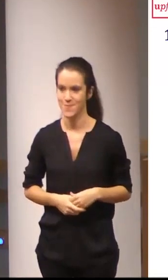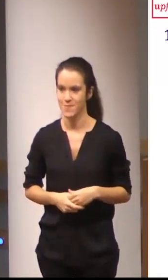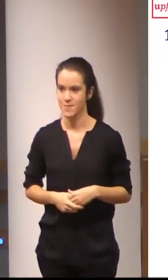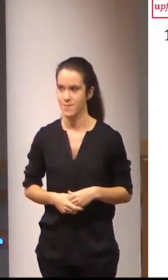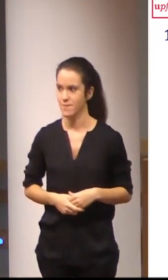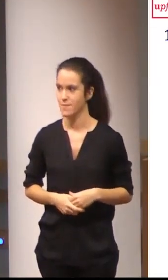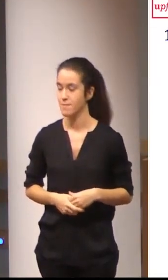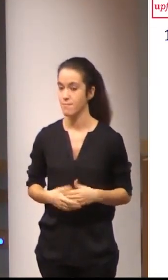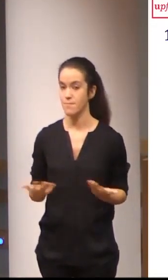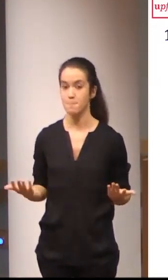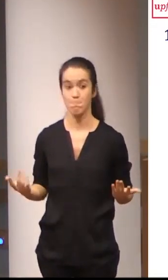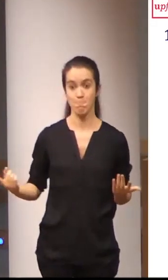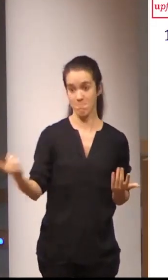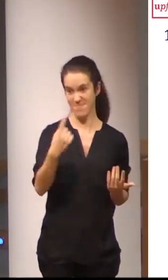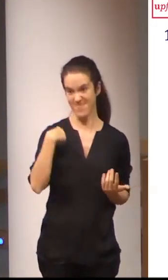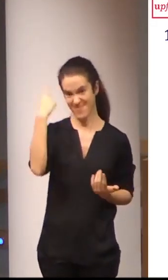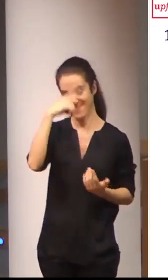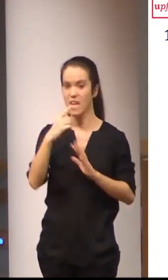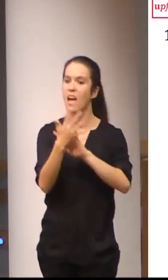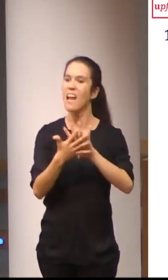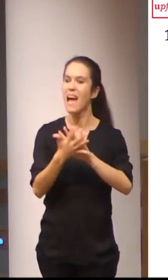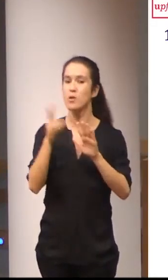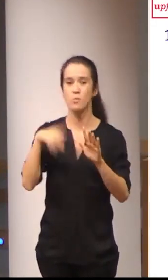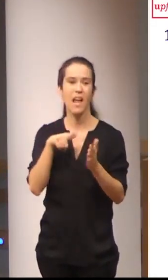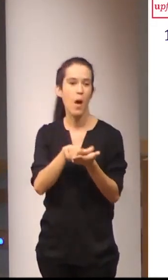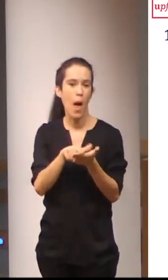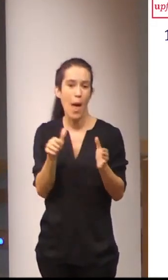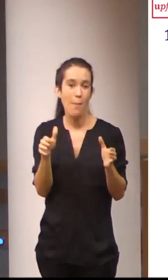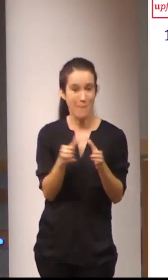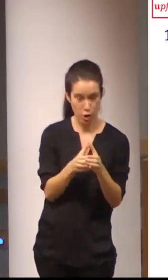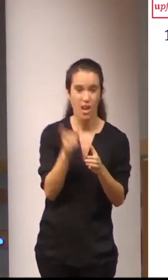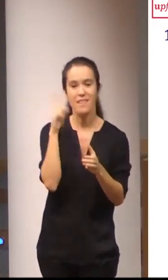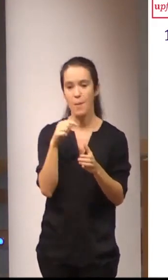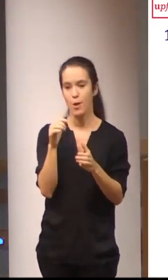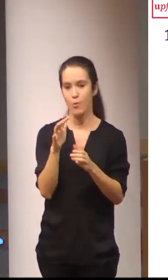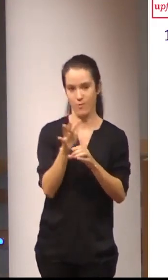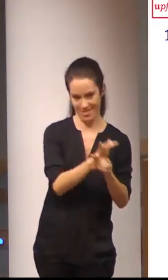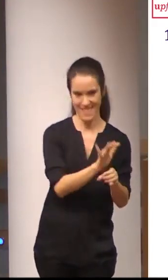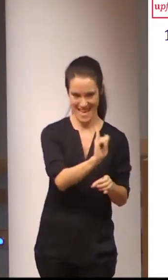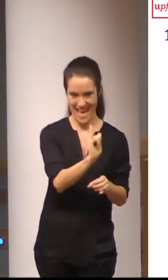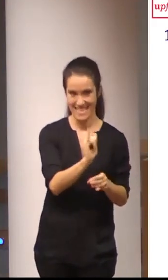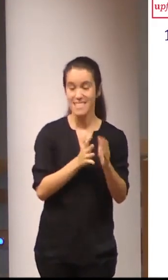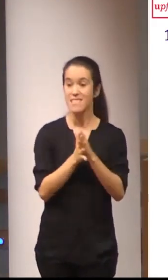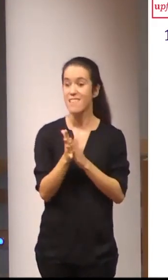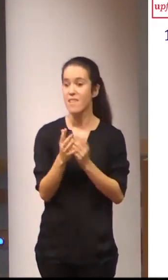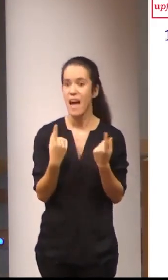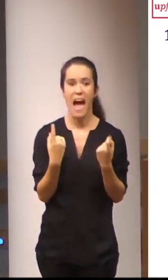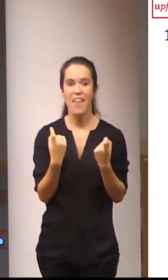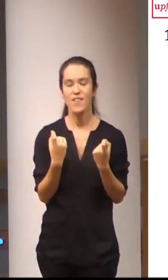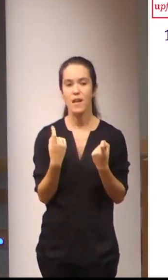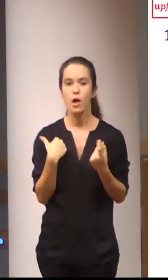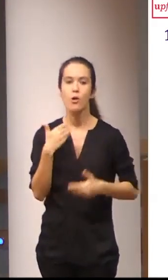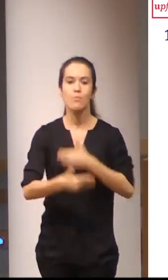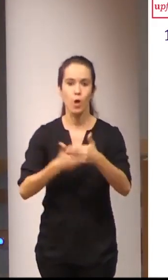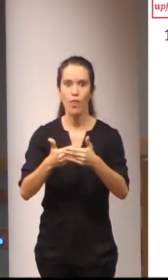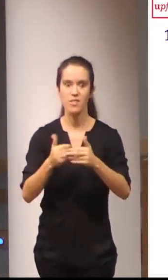Ben, como todos sabemos, as lenguas de signos son lenguas minoritarias e minorizadas que necesariamente necesitan pasar por procesos de